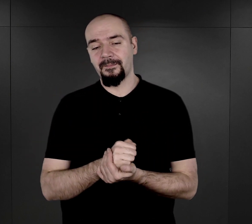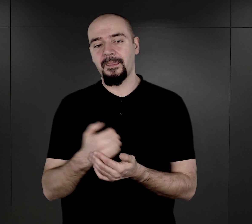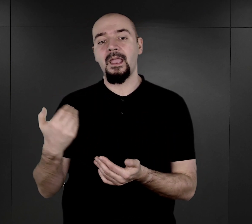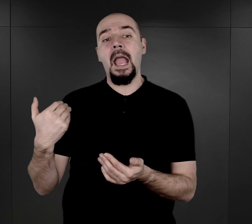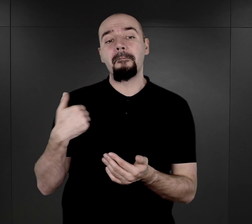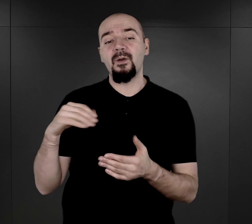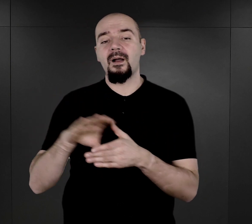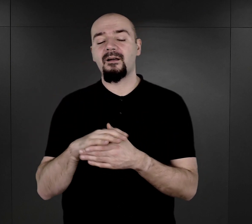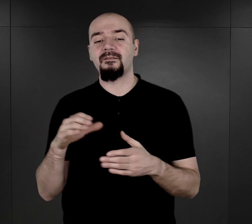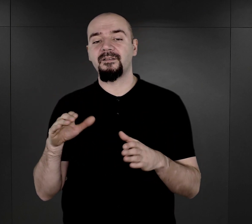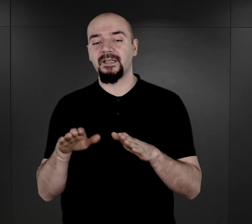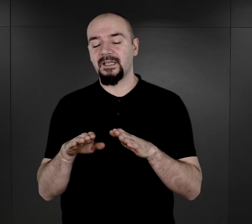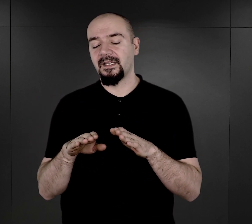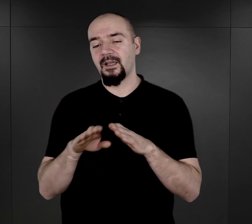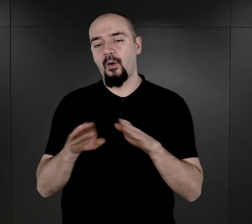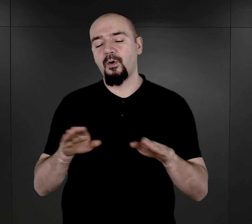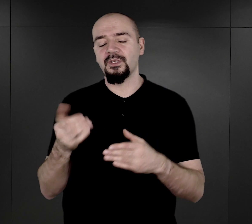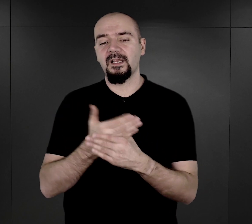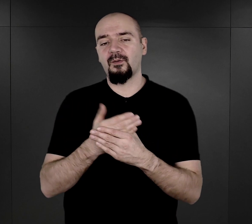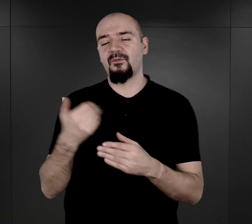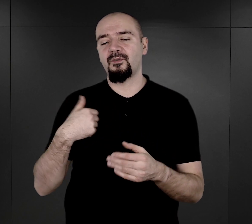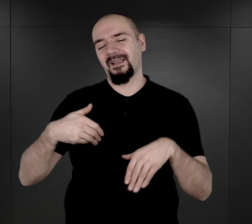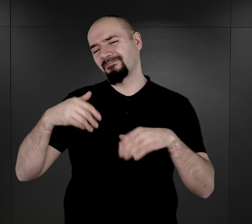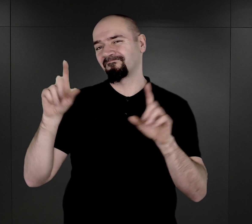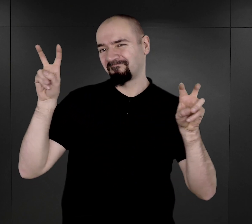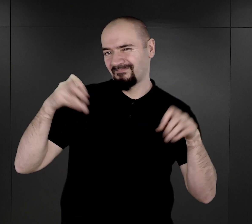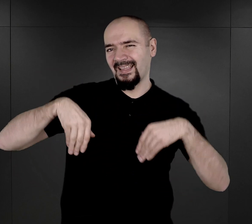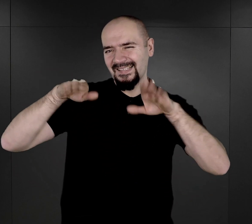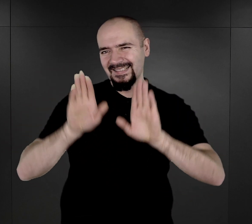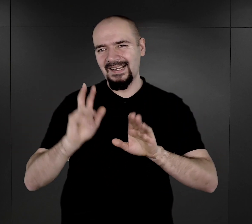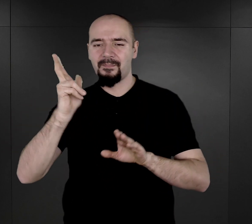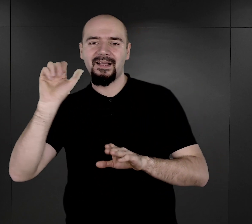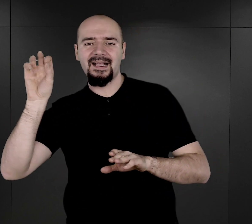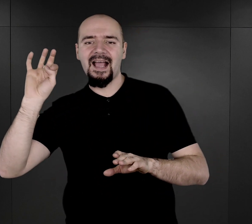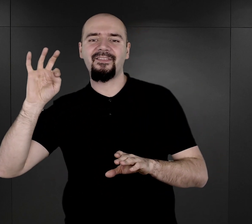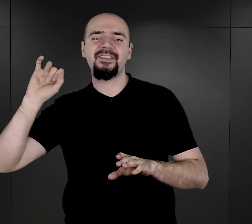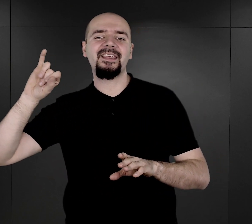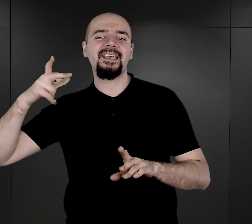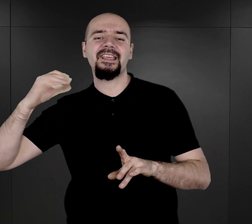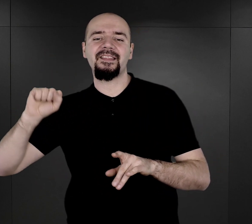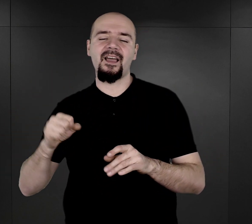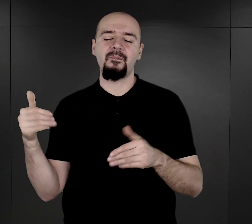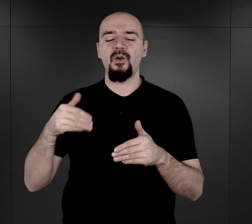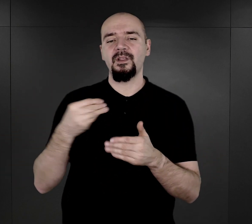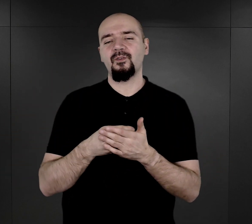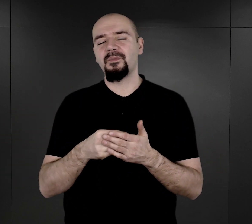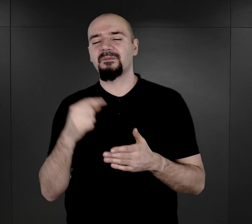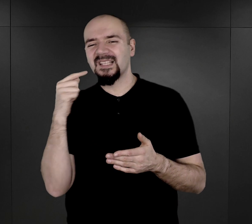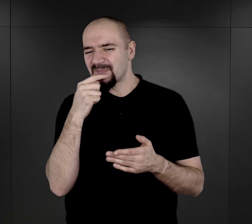romów kantyna, w której mogli kupić na przykład proszek do zębów, ślimaki w słoiczku,